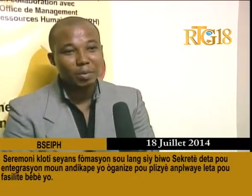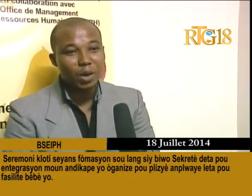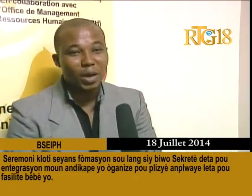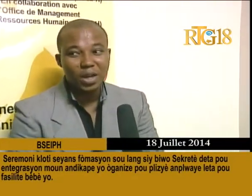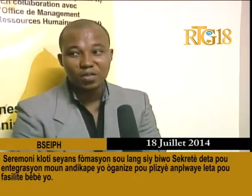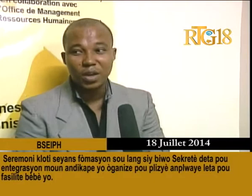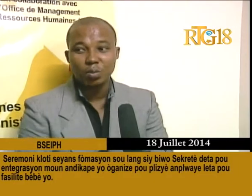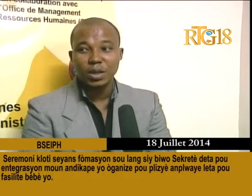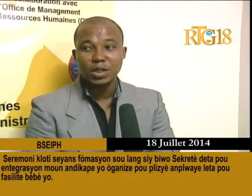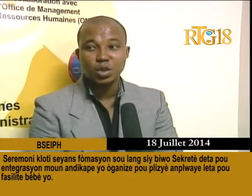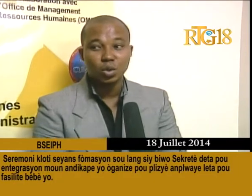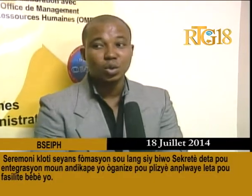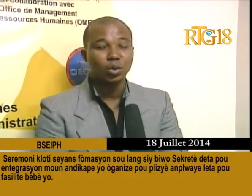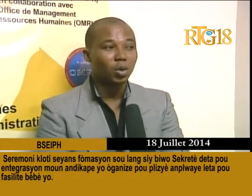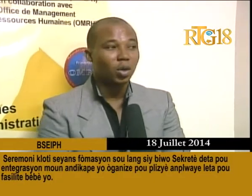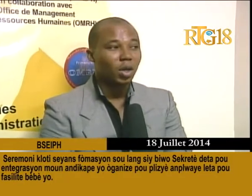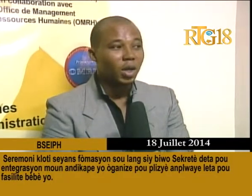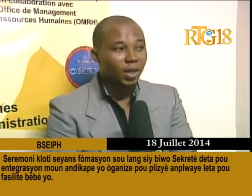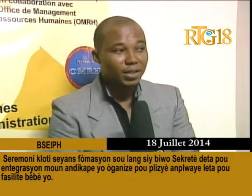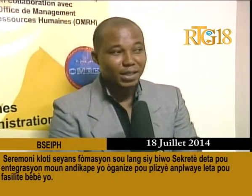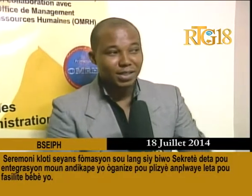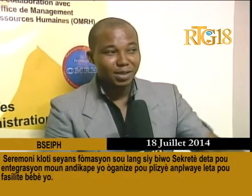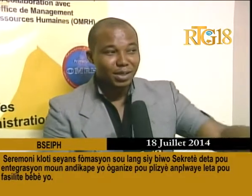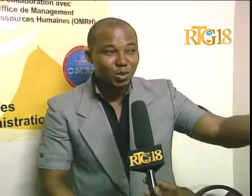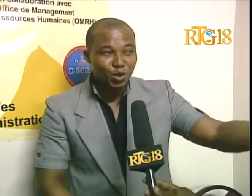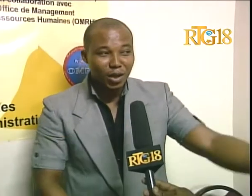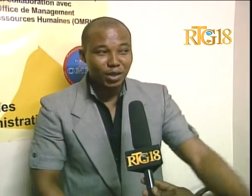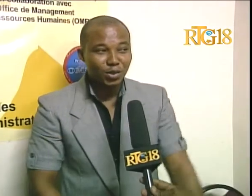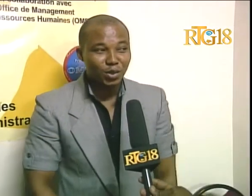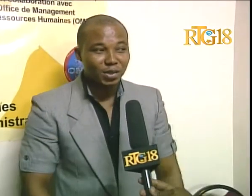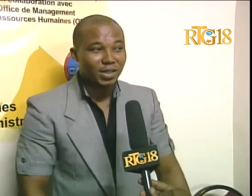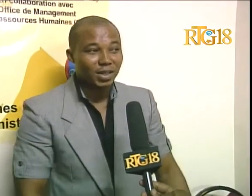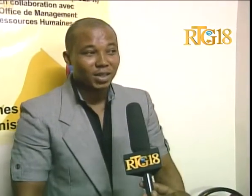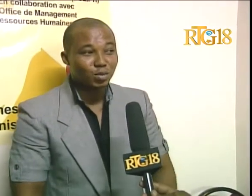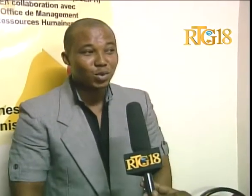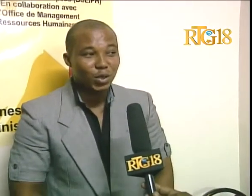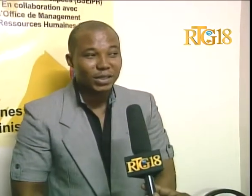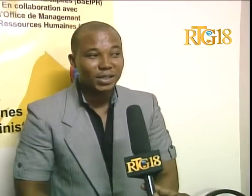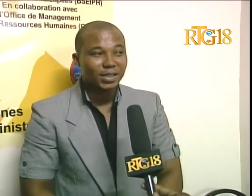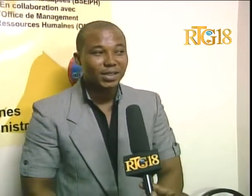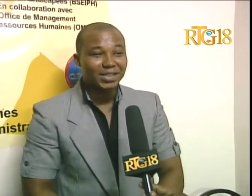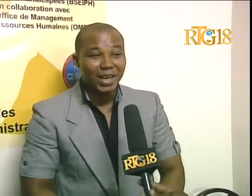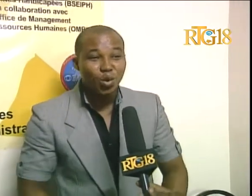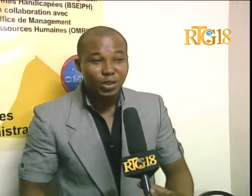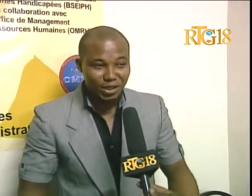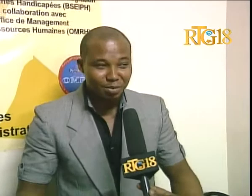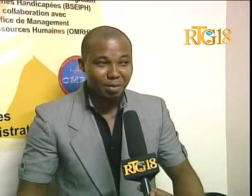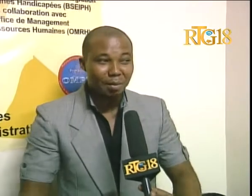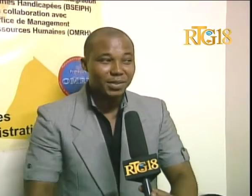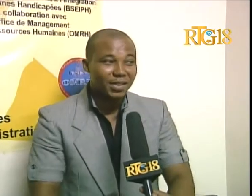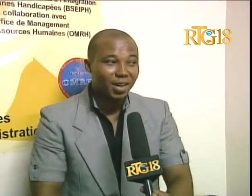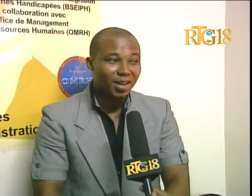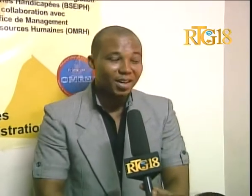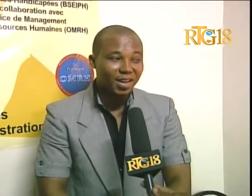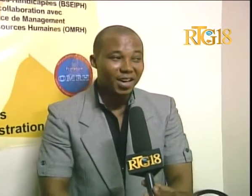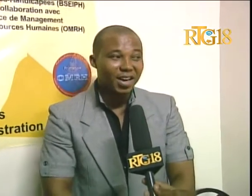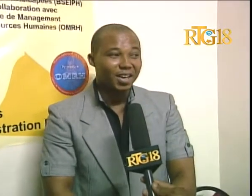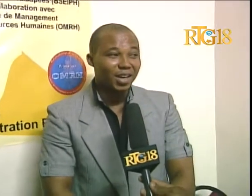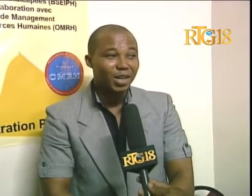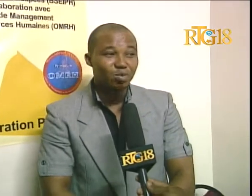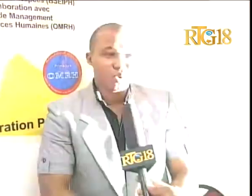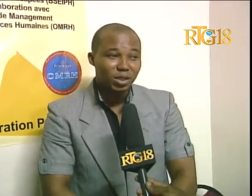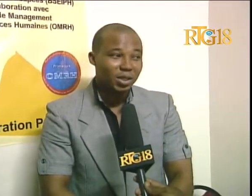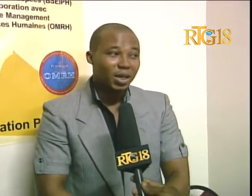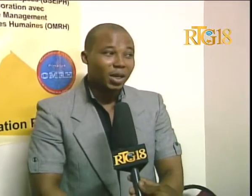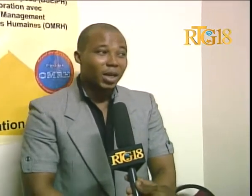se pas ke mi gen ou gran frè mwen ki sou, e se, se, se, mwen sote, se mwen ki degauche, mwen kabab di nan, nan